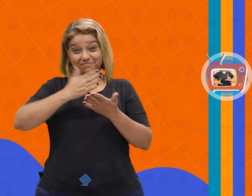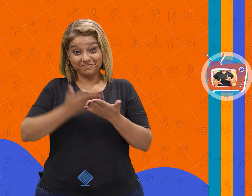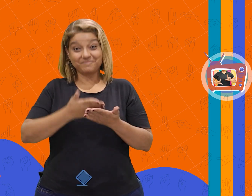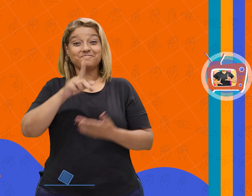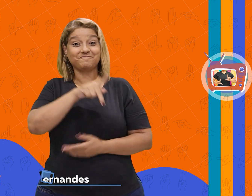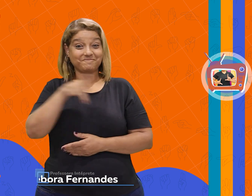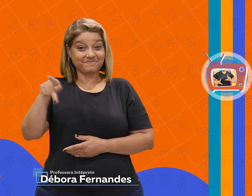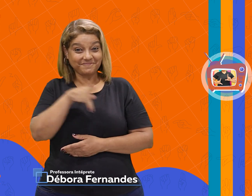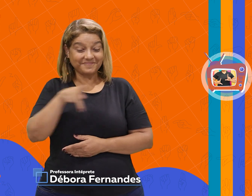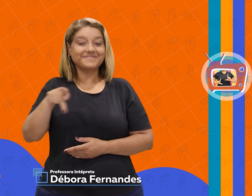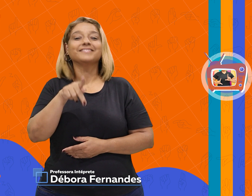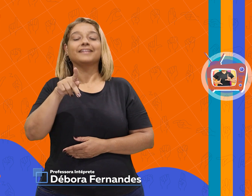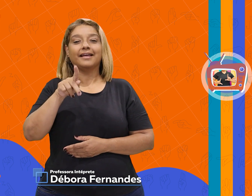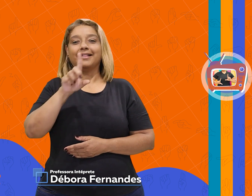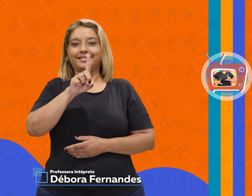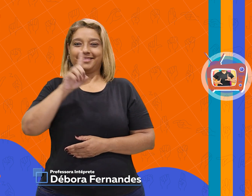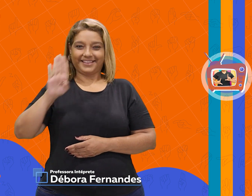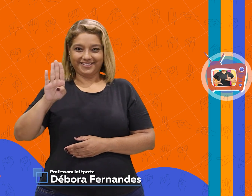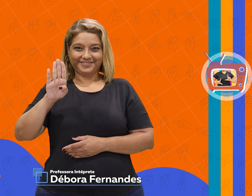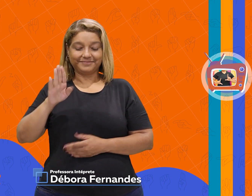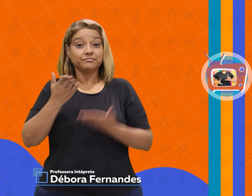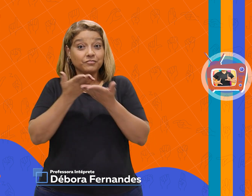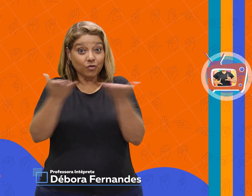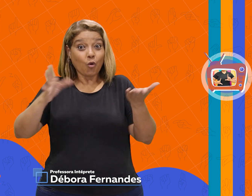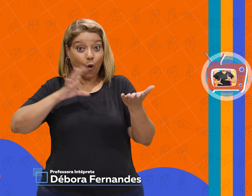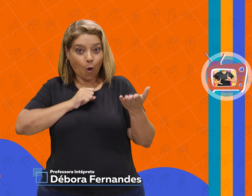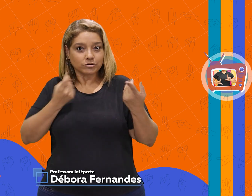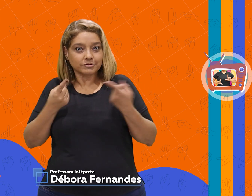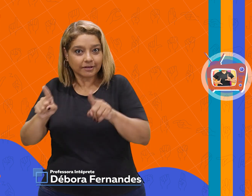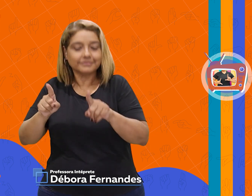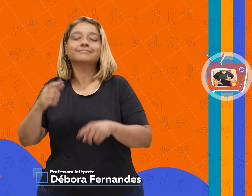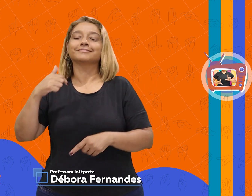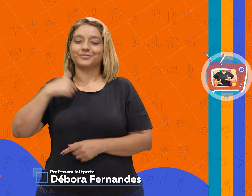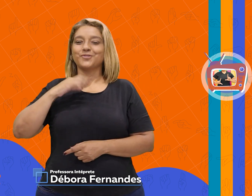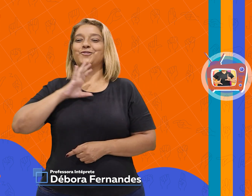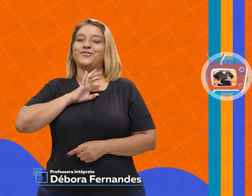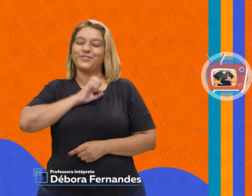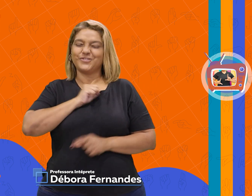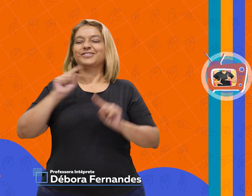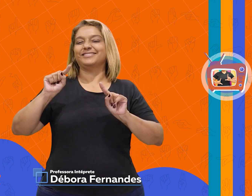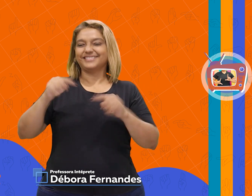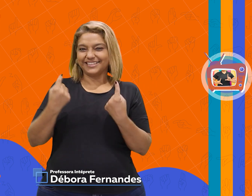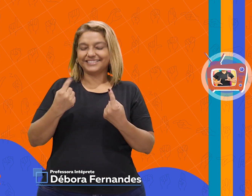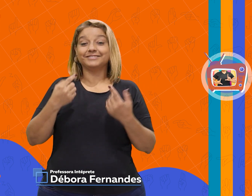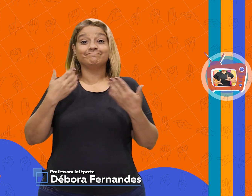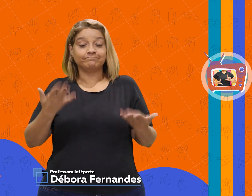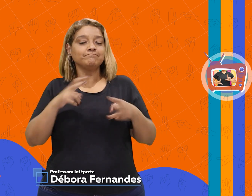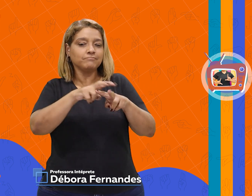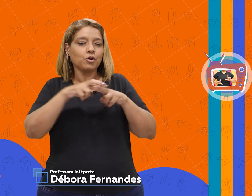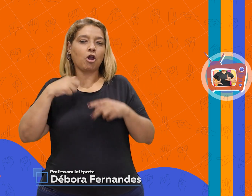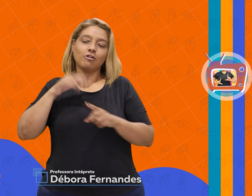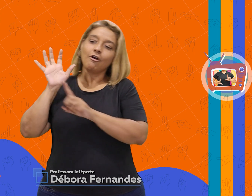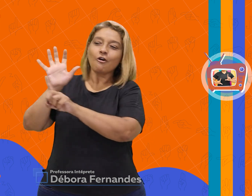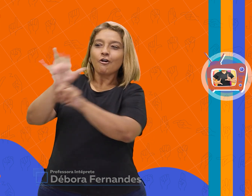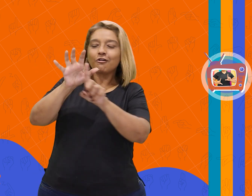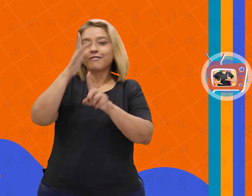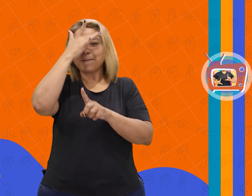Débora. Você gosta de desafios? Eu gosto. Por isso, irei instigar alguns convidados